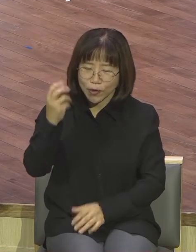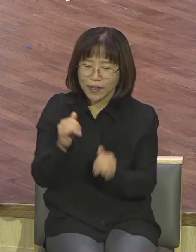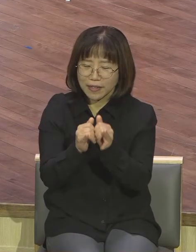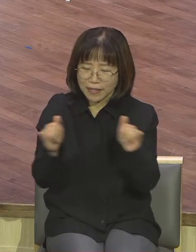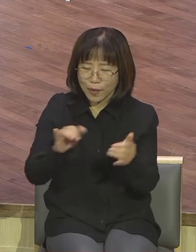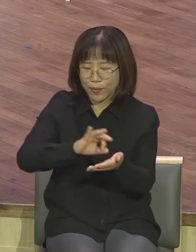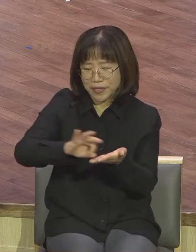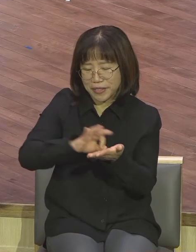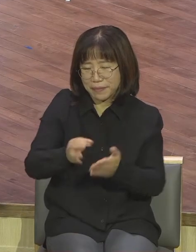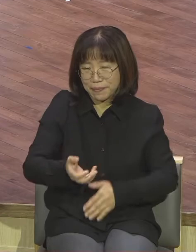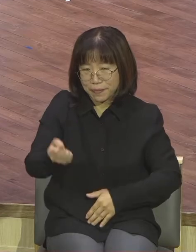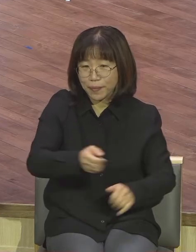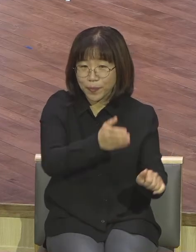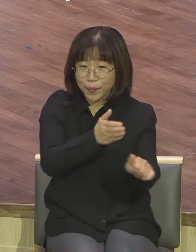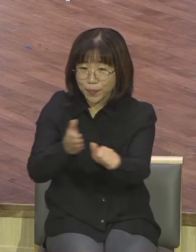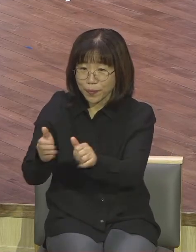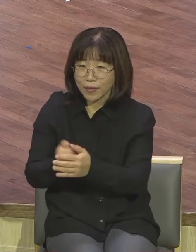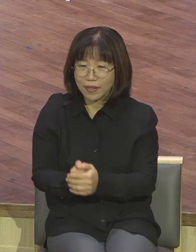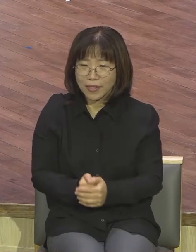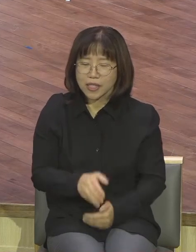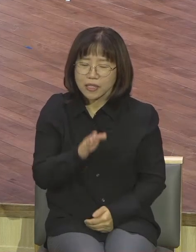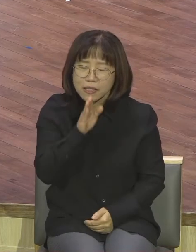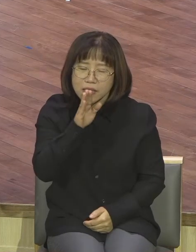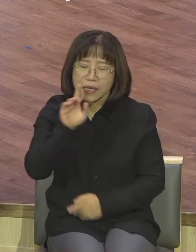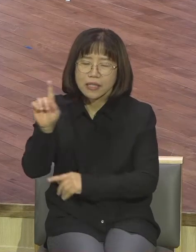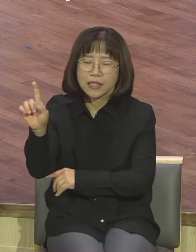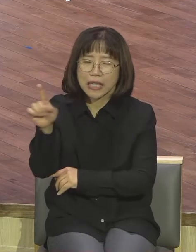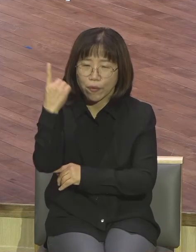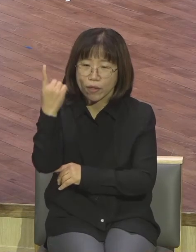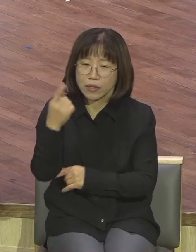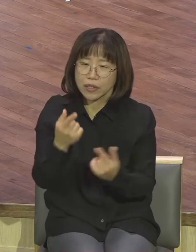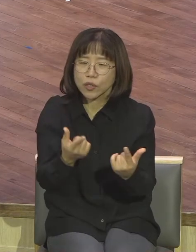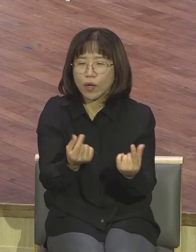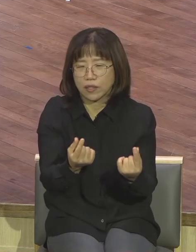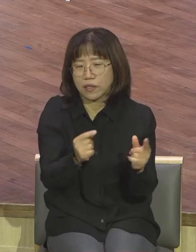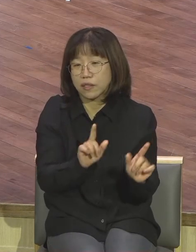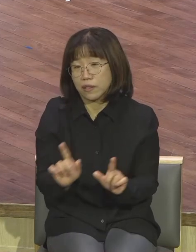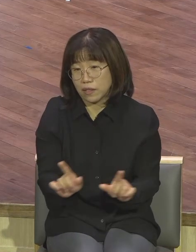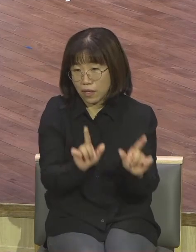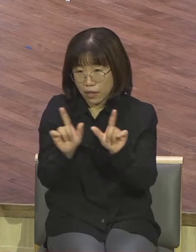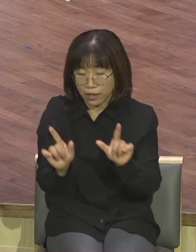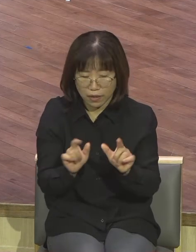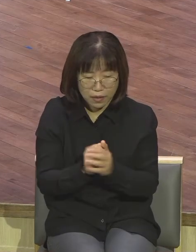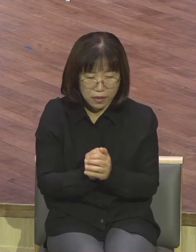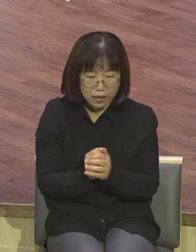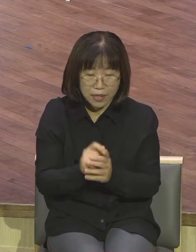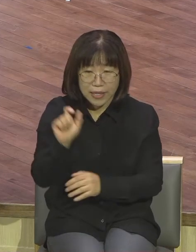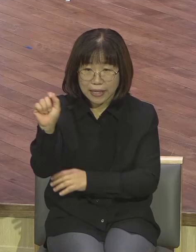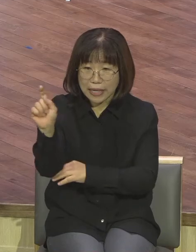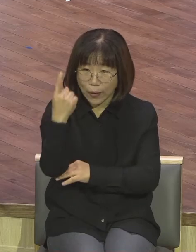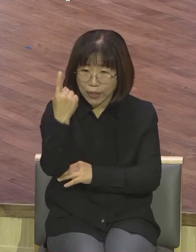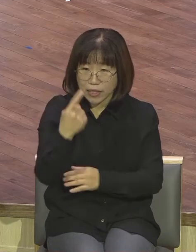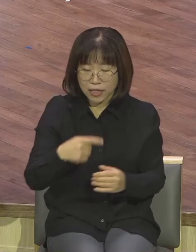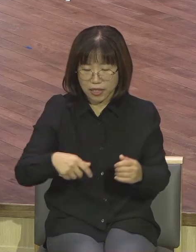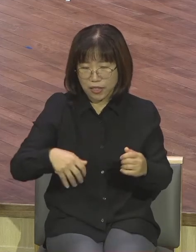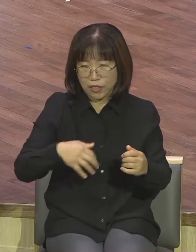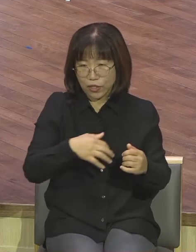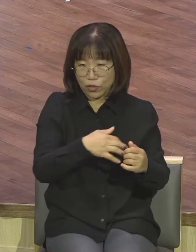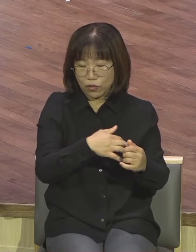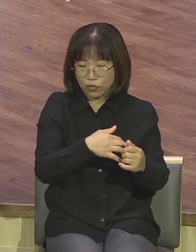실제 다윗이 이런 삶을 살았 본문 23재로 보면 다윗이 수금을 들고 와서 손으로